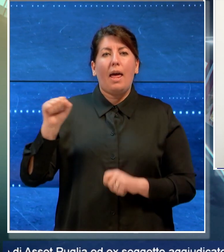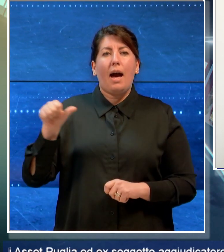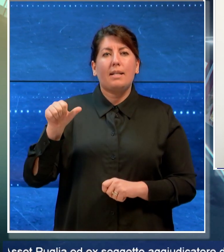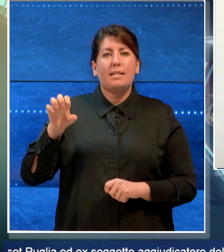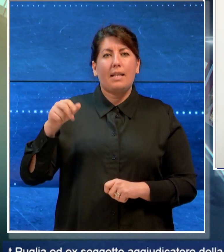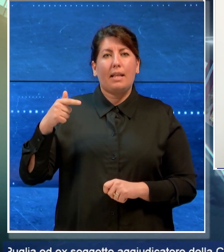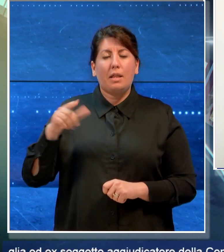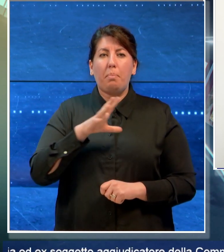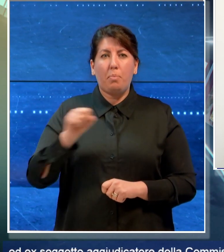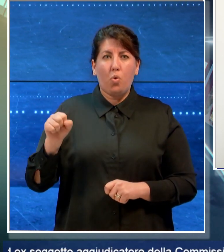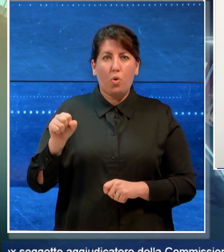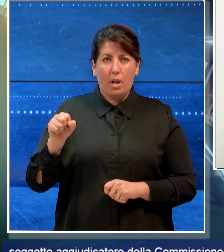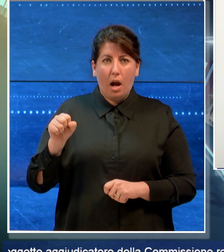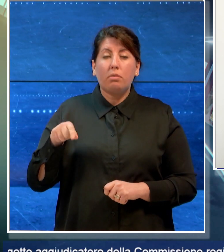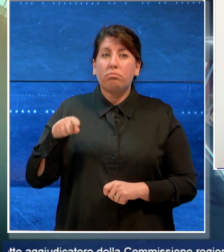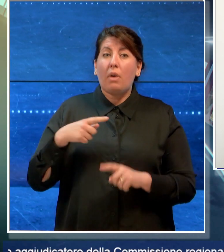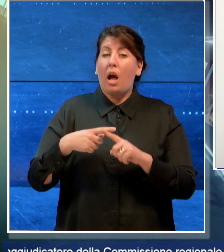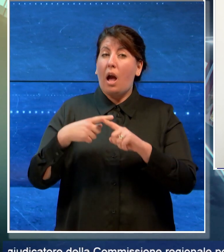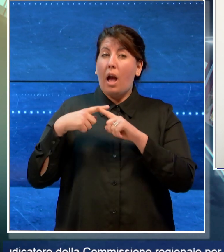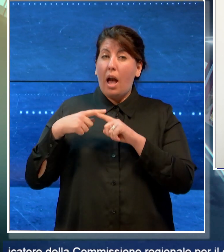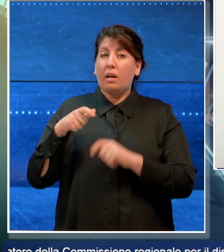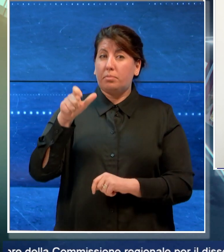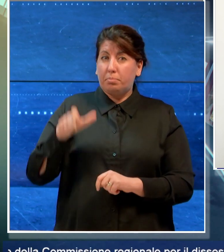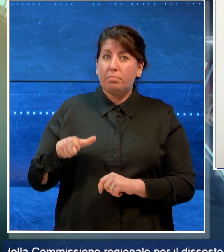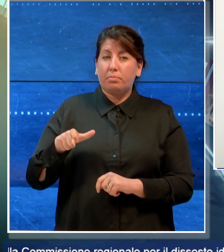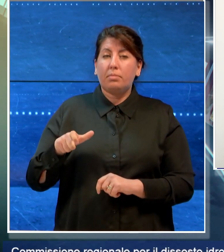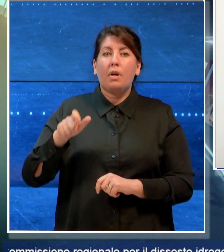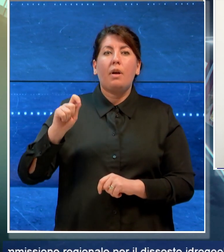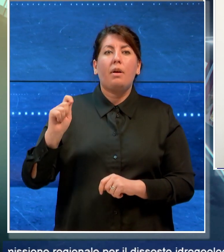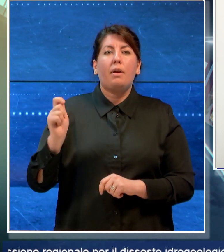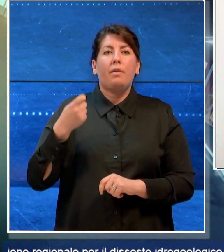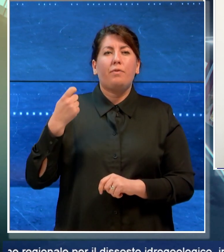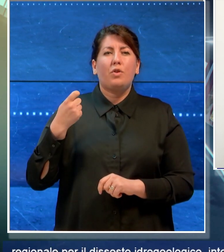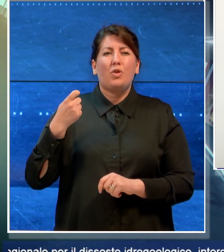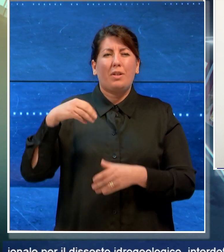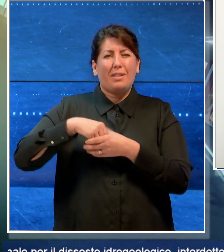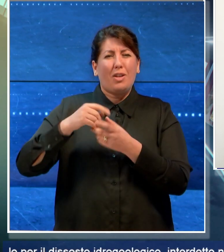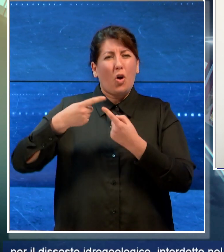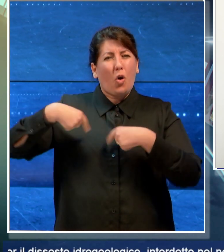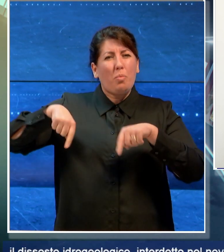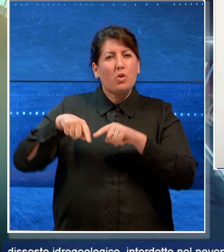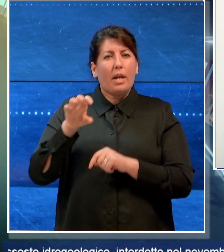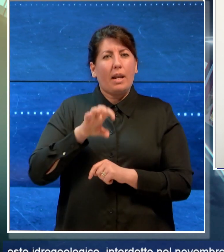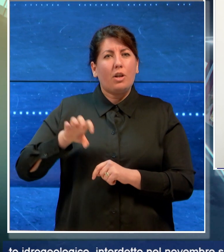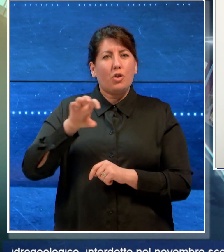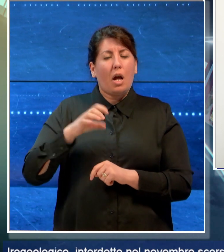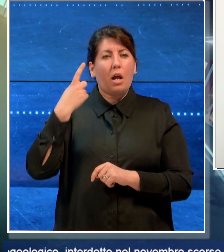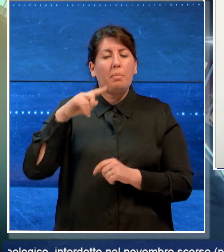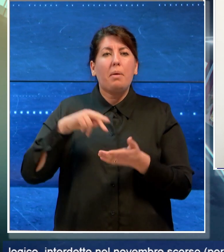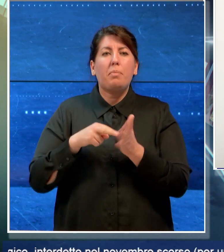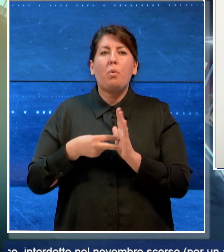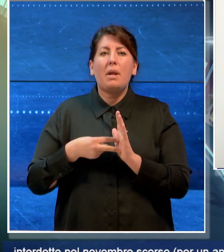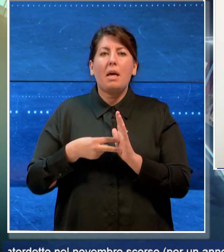Puglia ed ex soggetto aggiudicatore della Commissione regionale per il dissesto